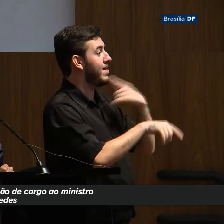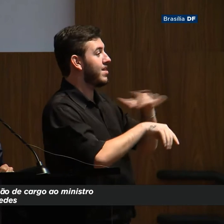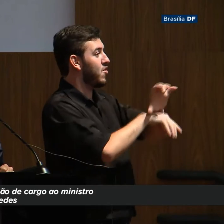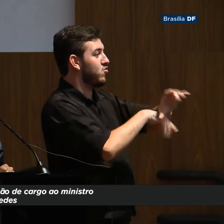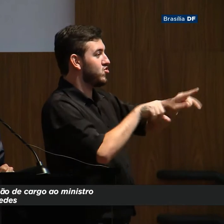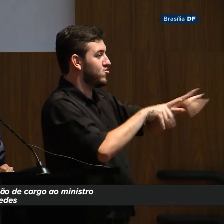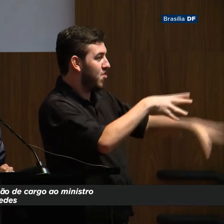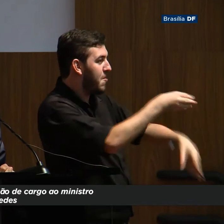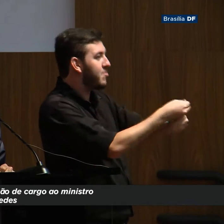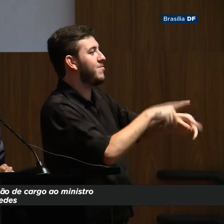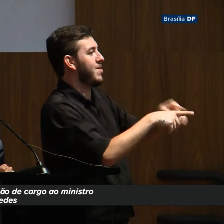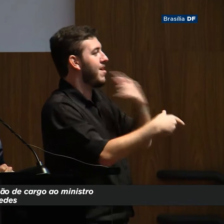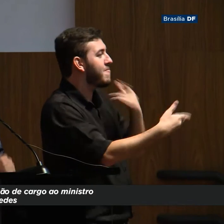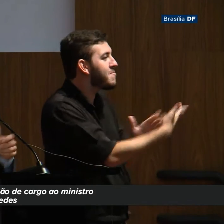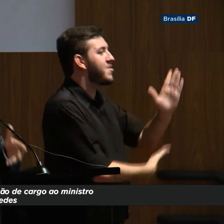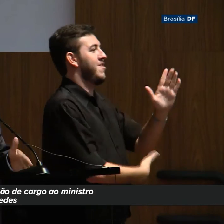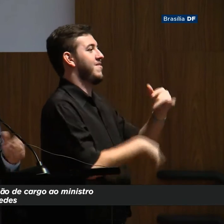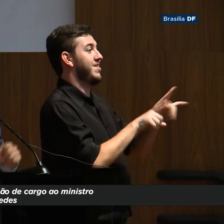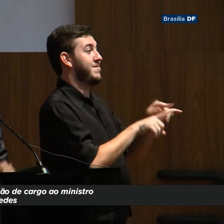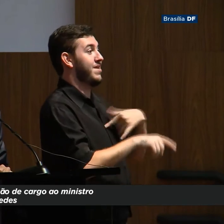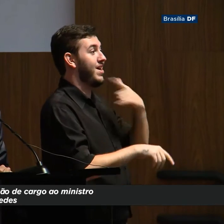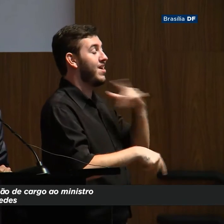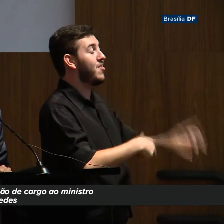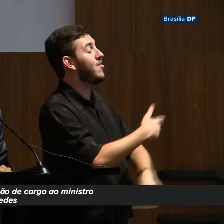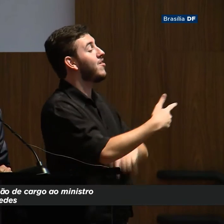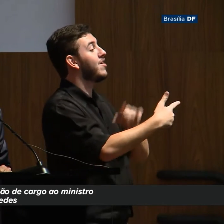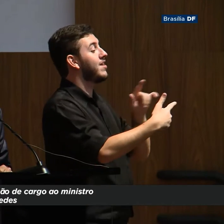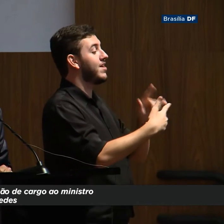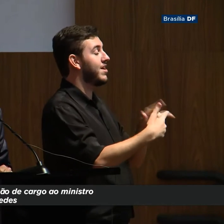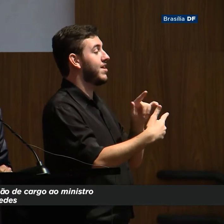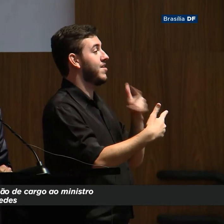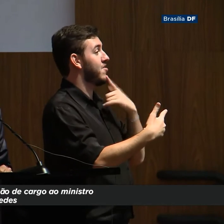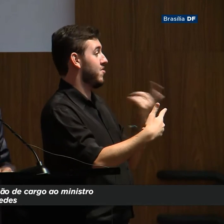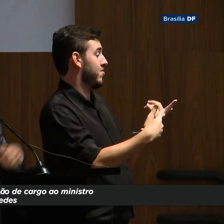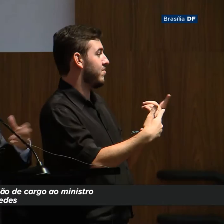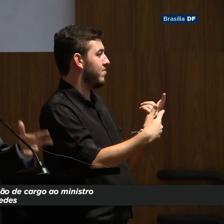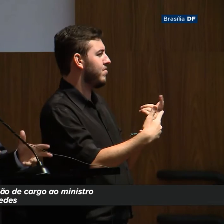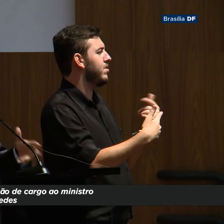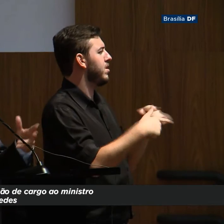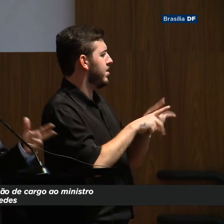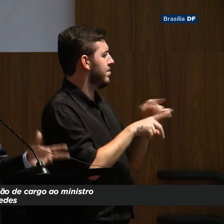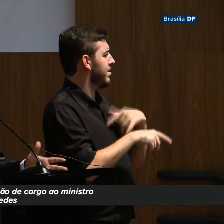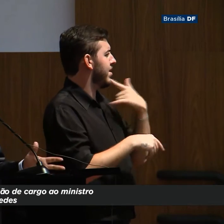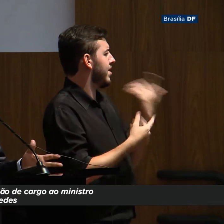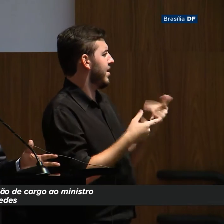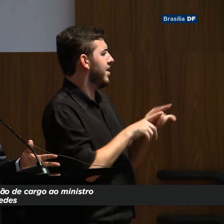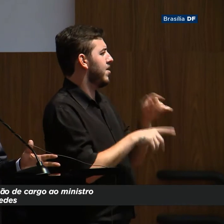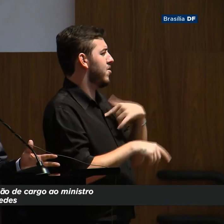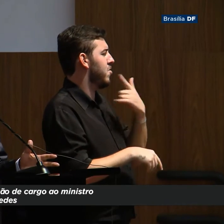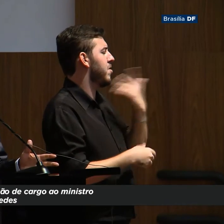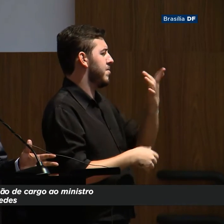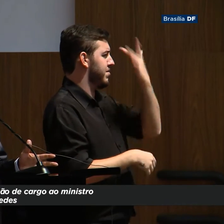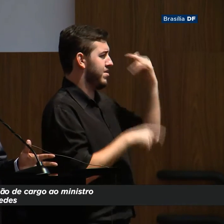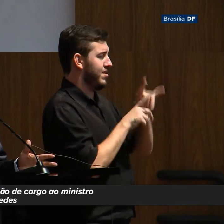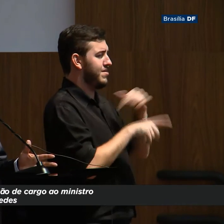vai avaliar a constitucionalidade da emenda, a opinião pública mobilizada,